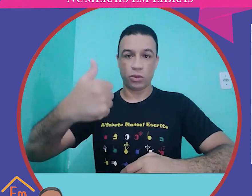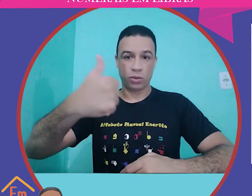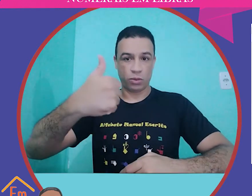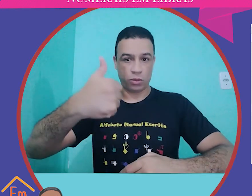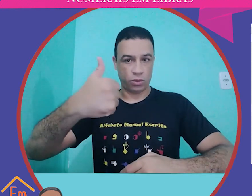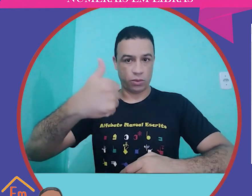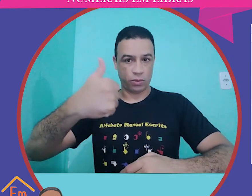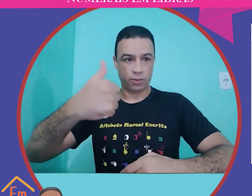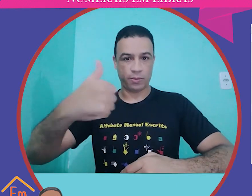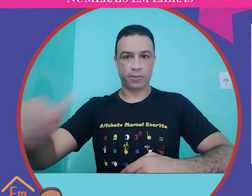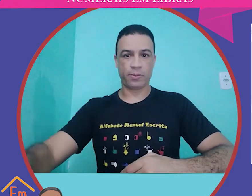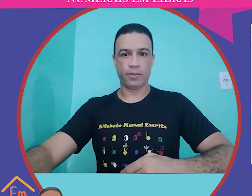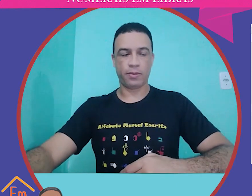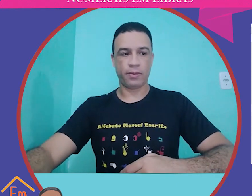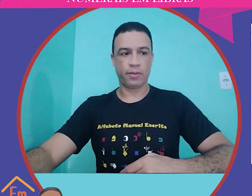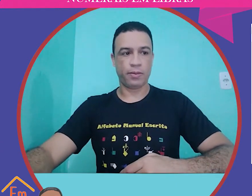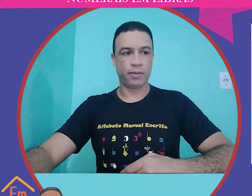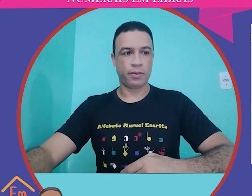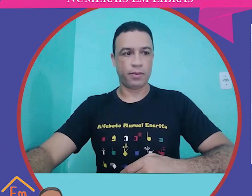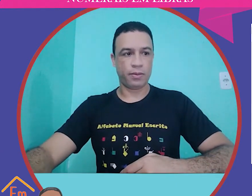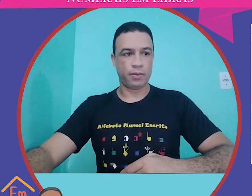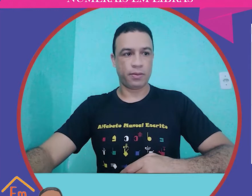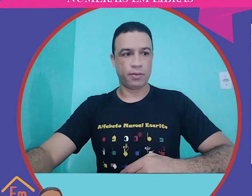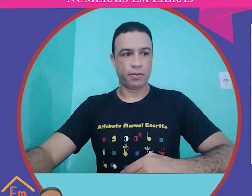Logo, depois nós temos o enunciado, a questão número 1.